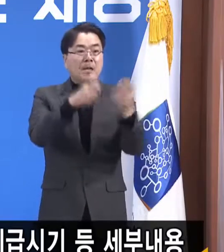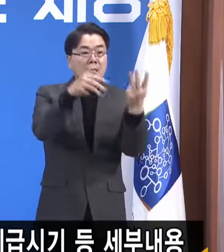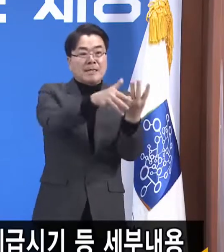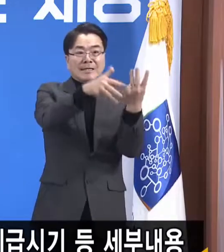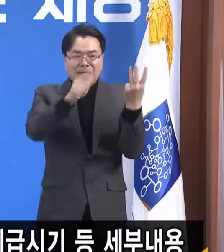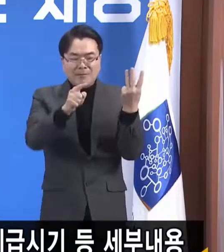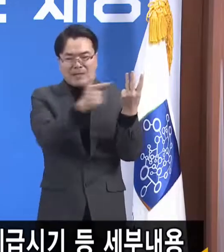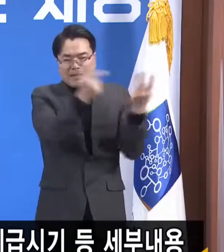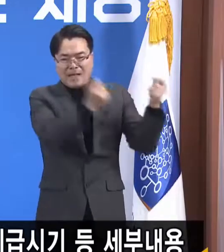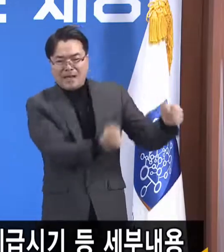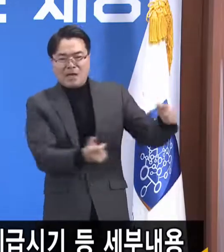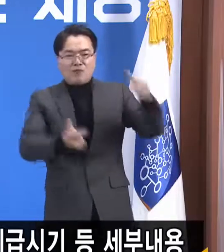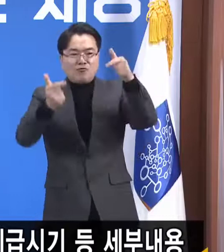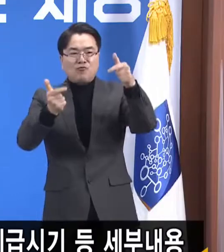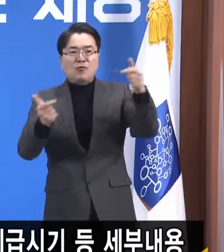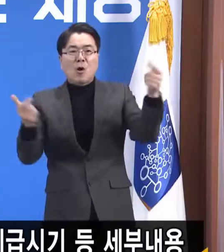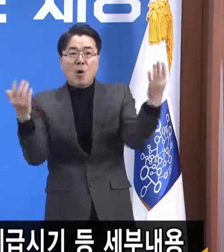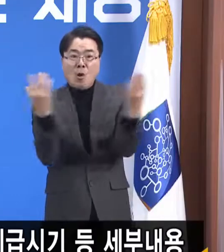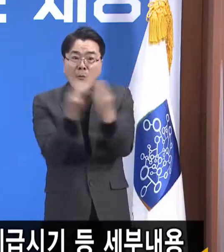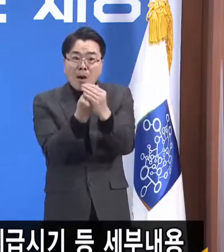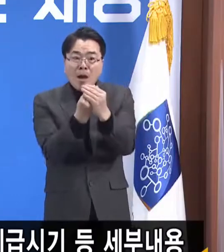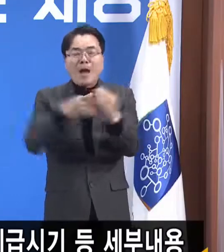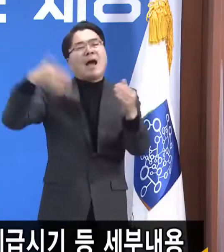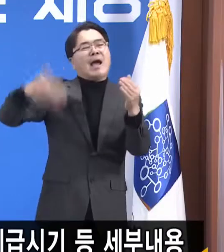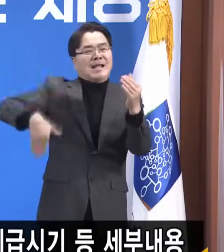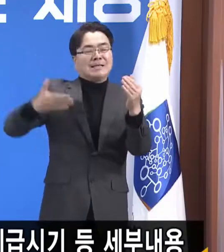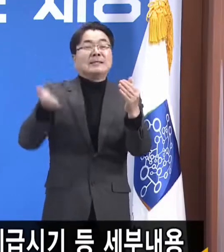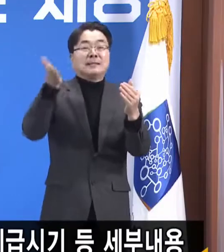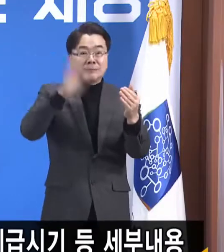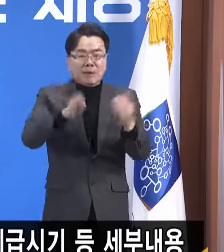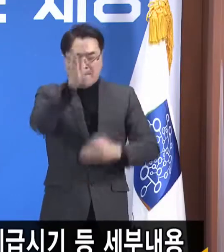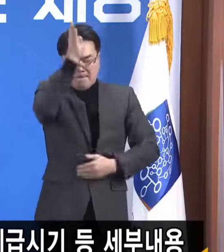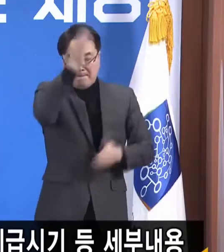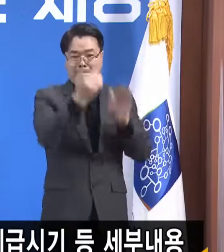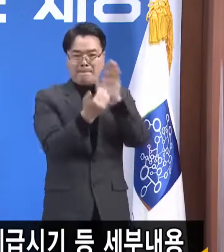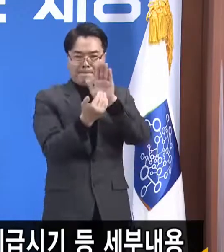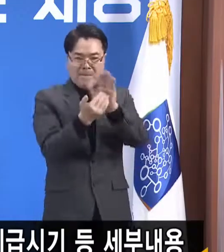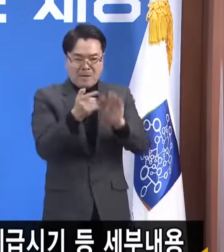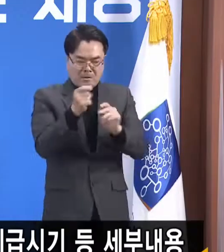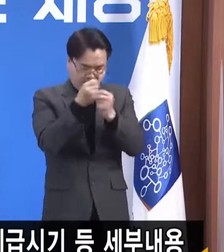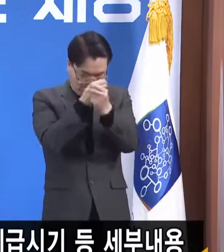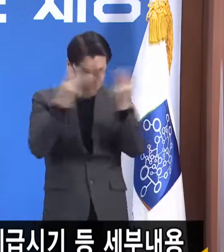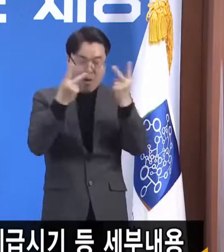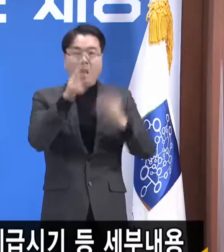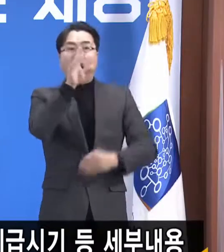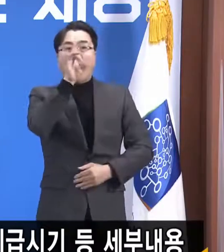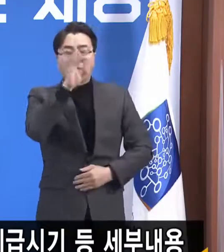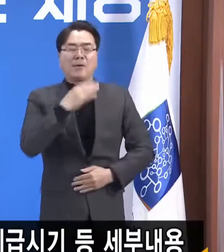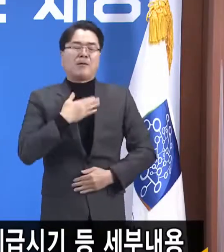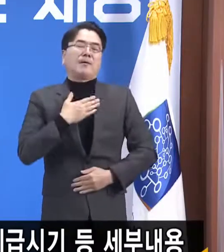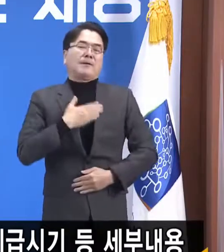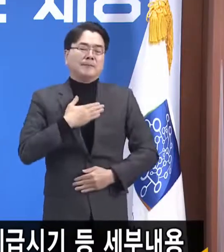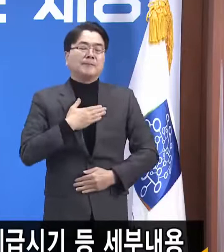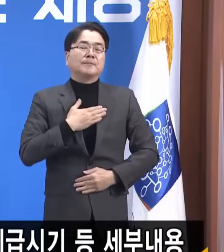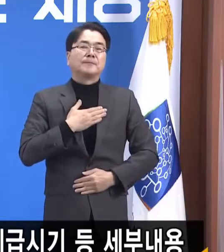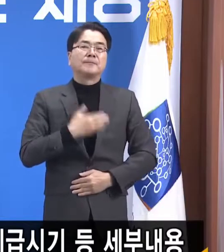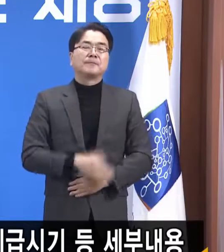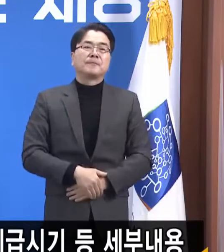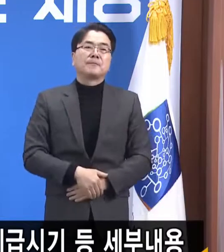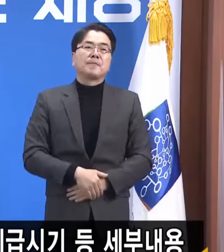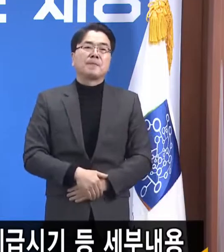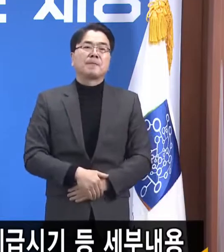완전히 끝나지 않았고 방역에서 조금의 방심도 허용하지 않는다는 것을 잘 알고 있습니다.